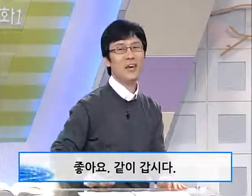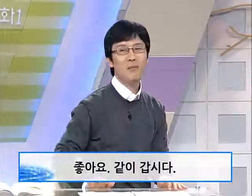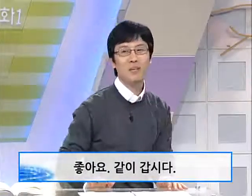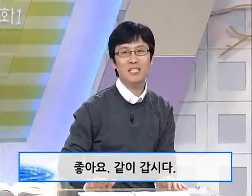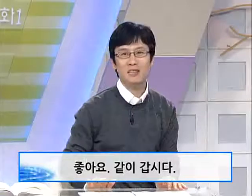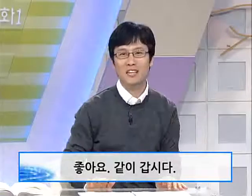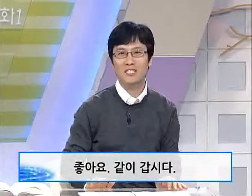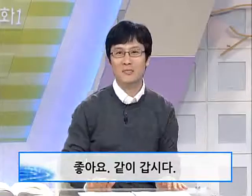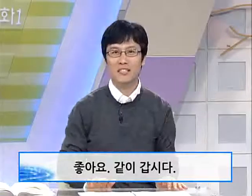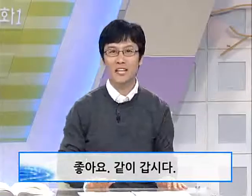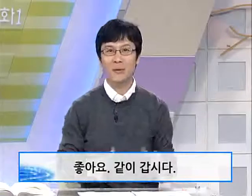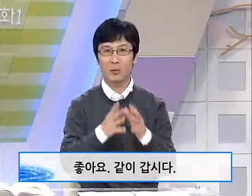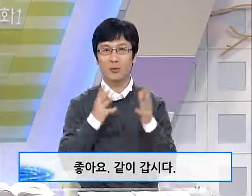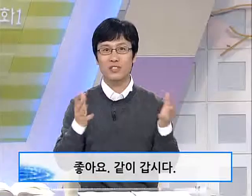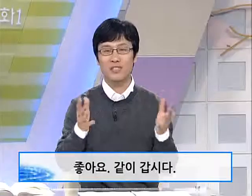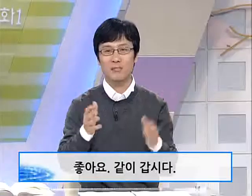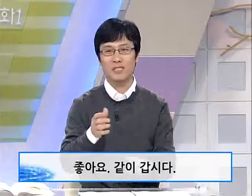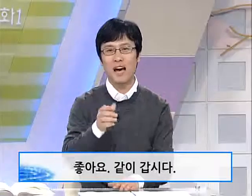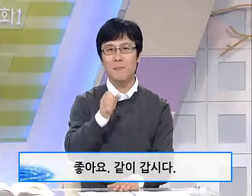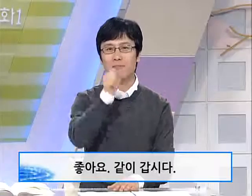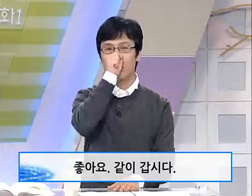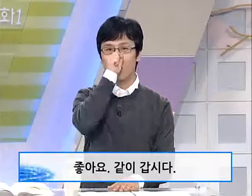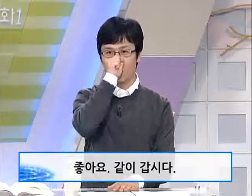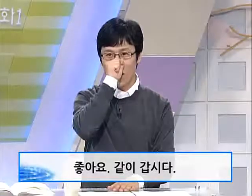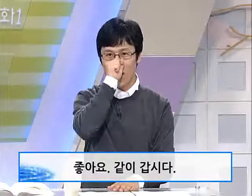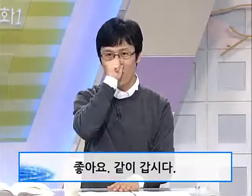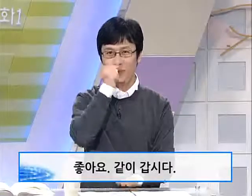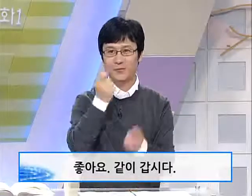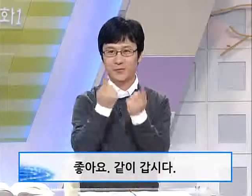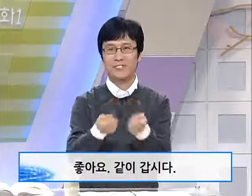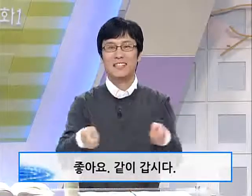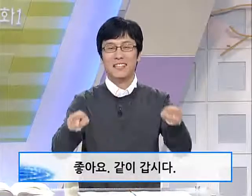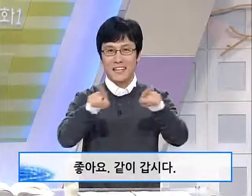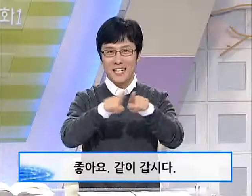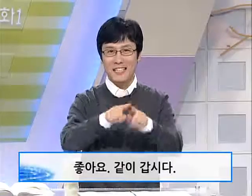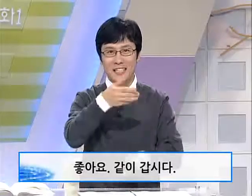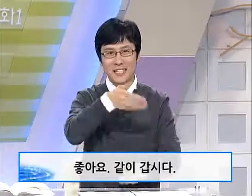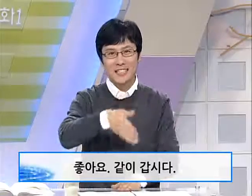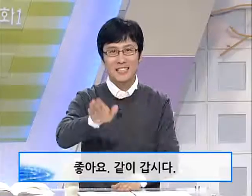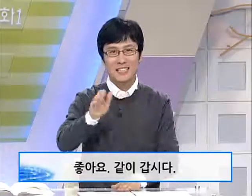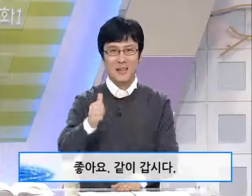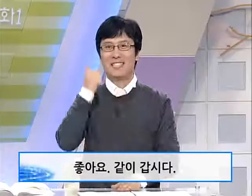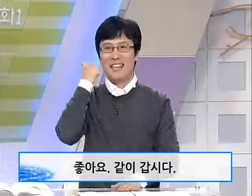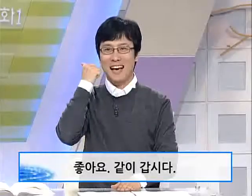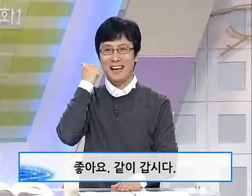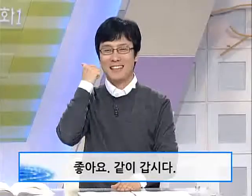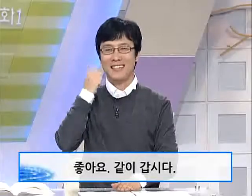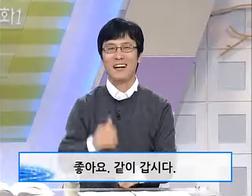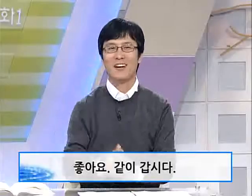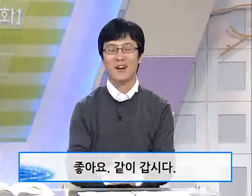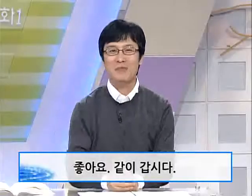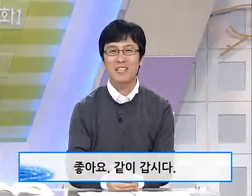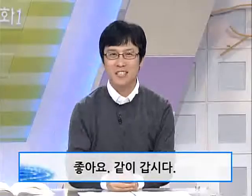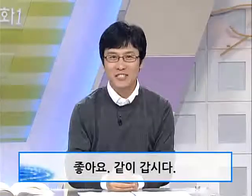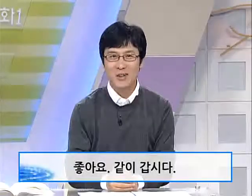표현하시면 되겠습니다. 제가 한번 보여드리겠습니다. 좋아요, 같이 갑시다. 어렵지 않죠?